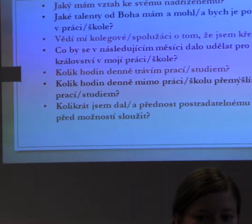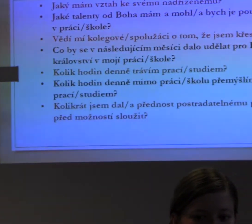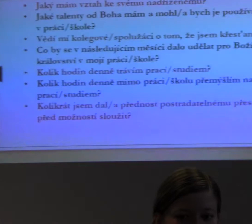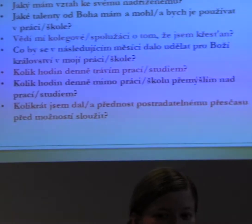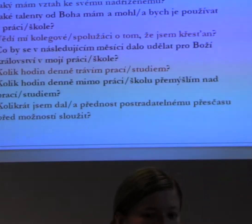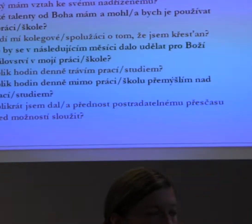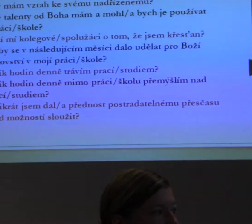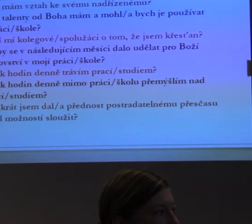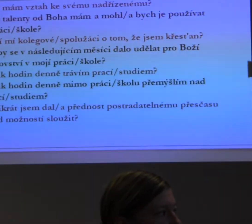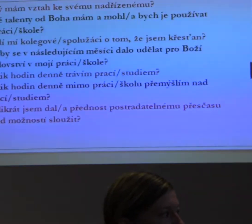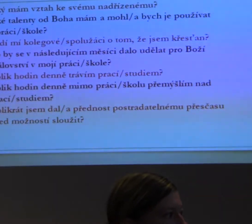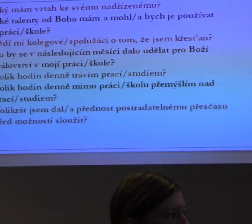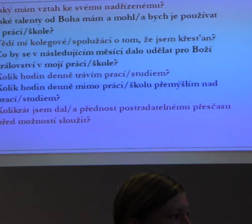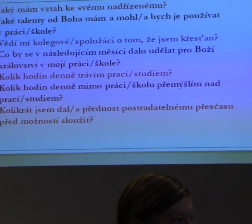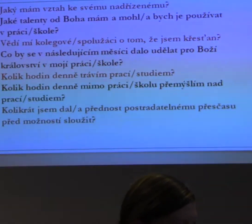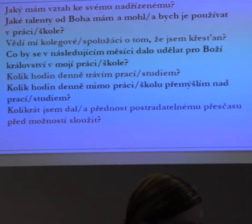Titulky JohnyX.